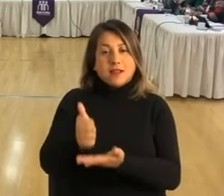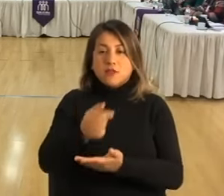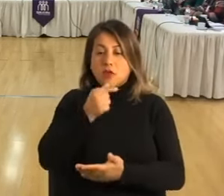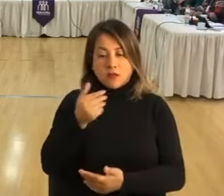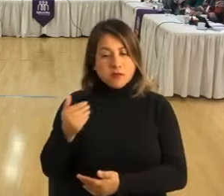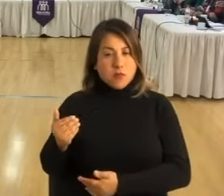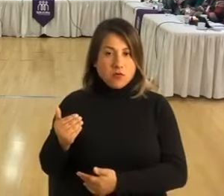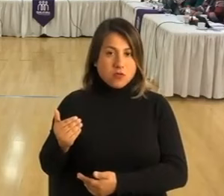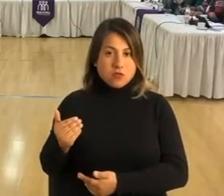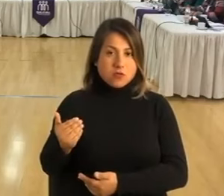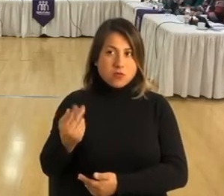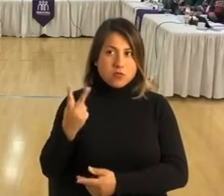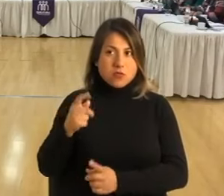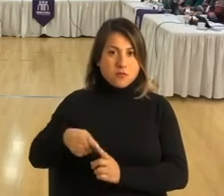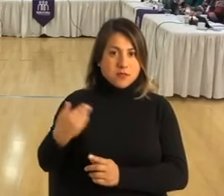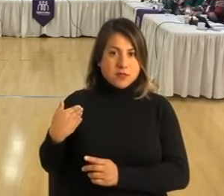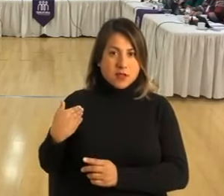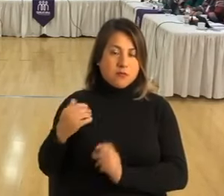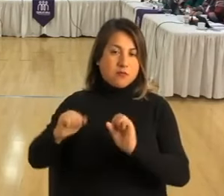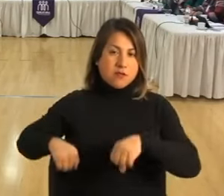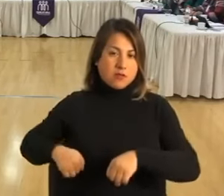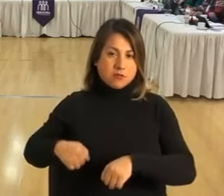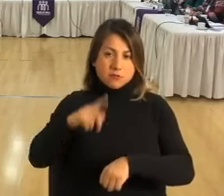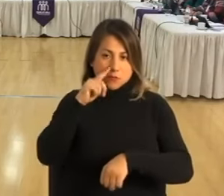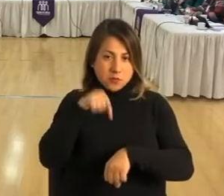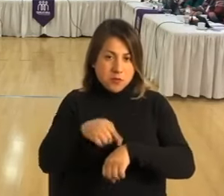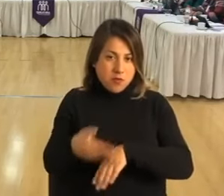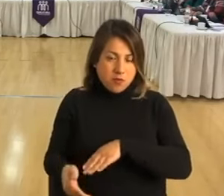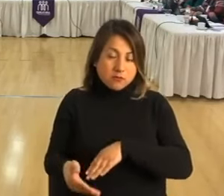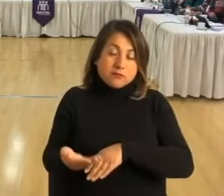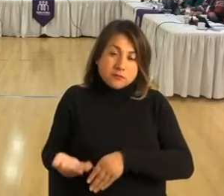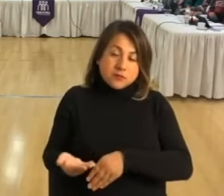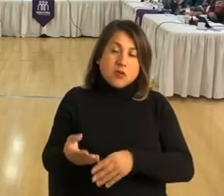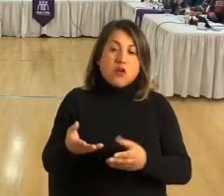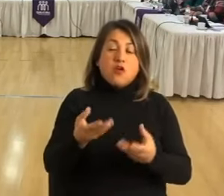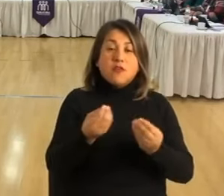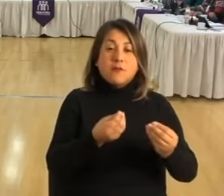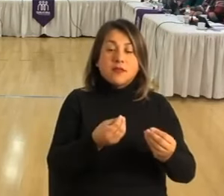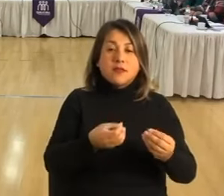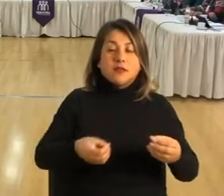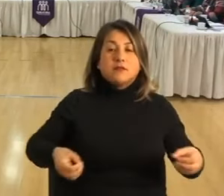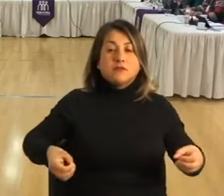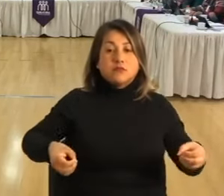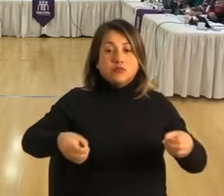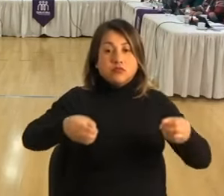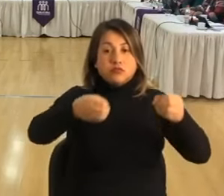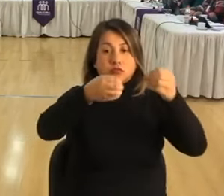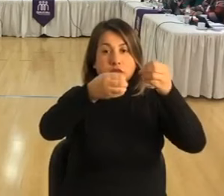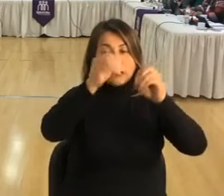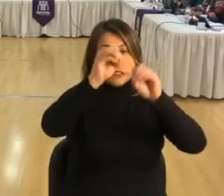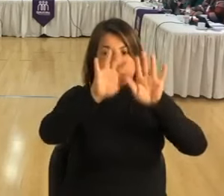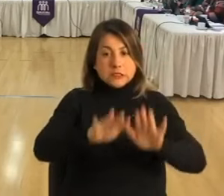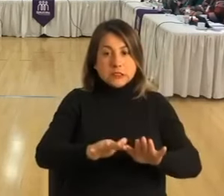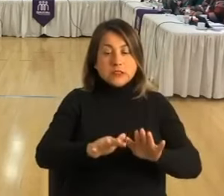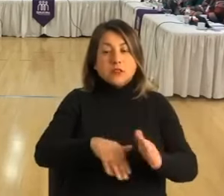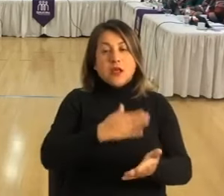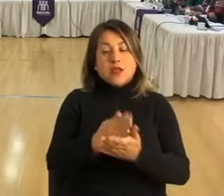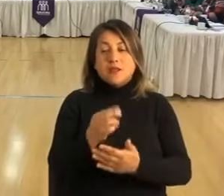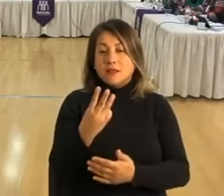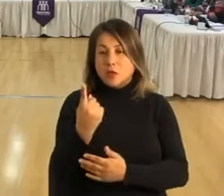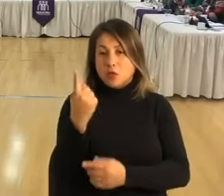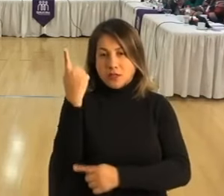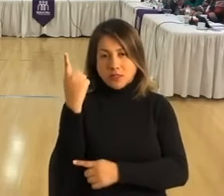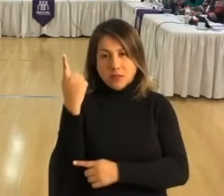recién ahora, más o menos, dos meses. Así que, efectivamente, el escalafón se confecciona al 31 de diciembre.